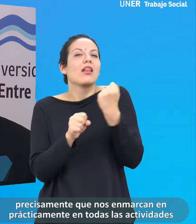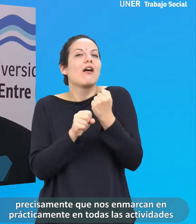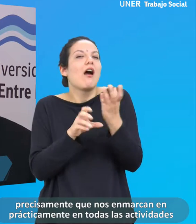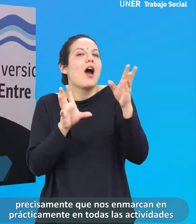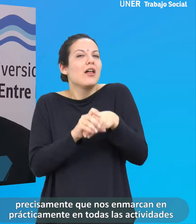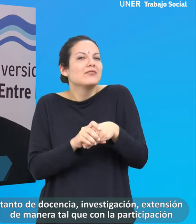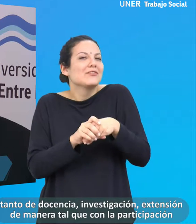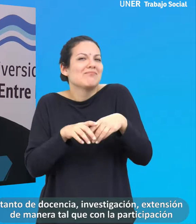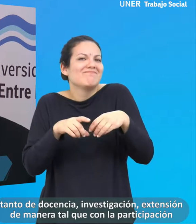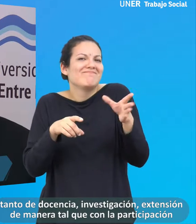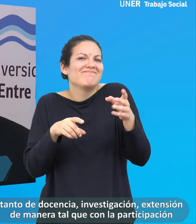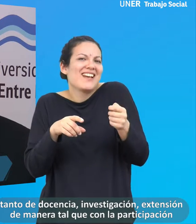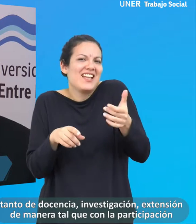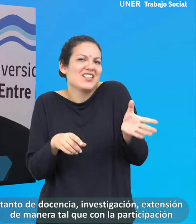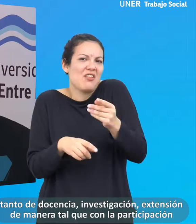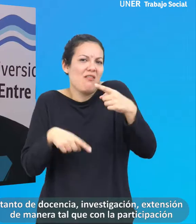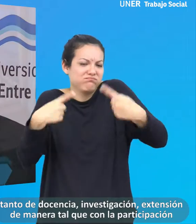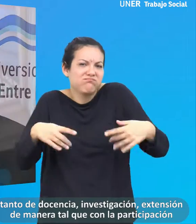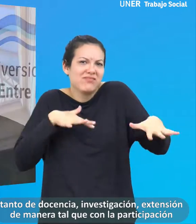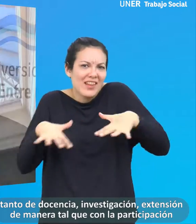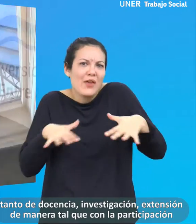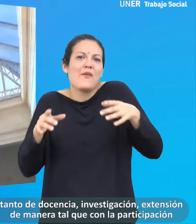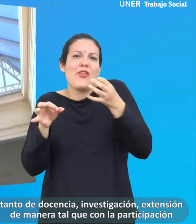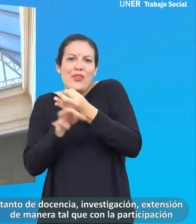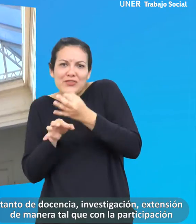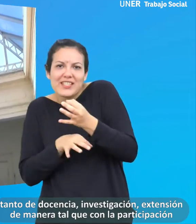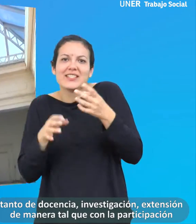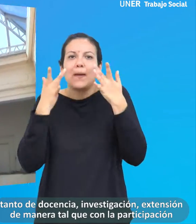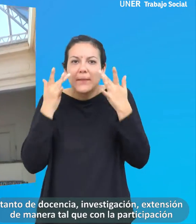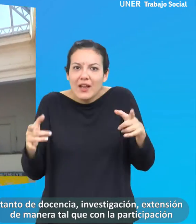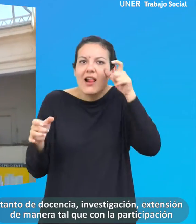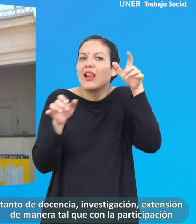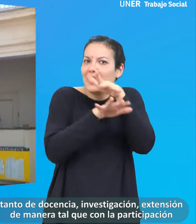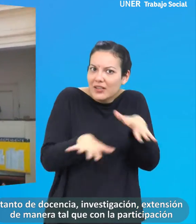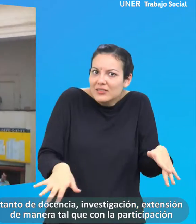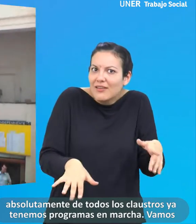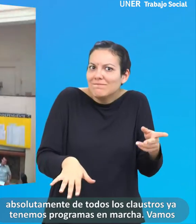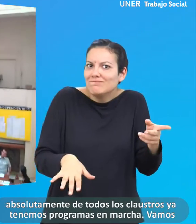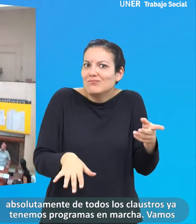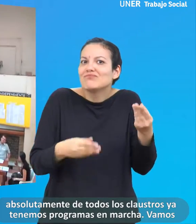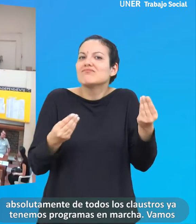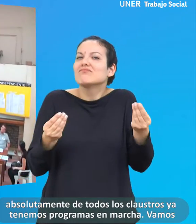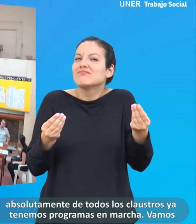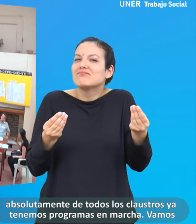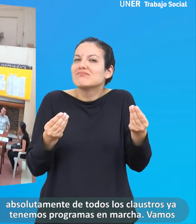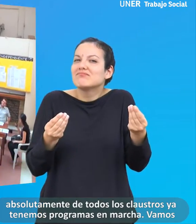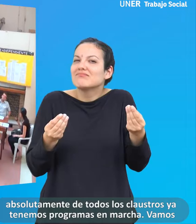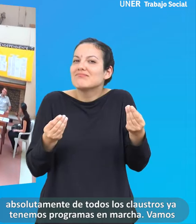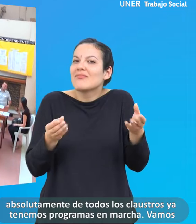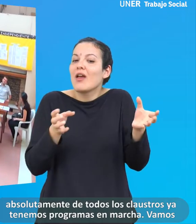prácticamente en todas las actividades, tanto de docencia, investigación y extensión, de manera tal que con la